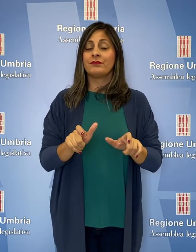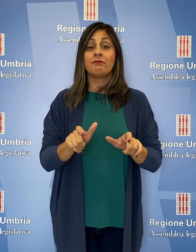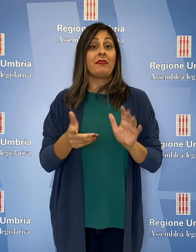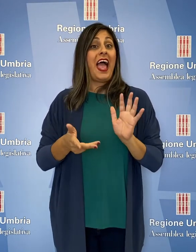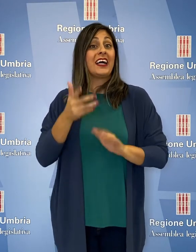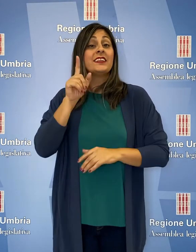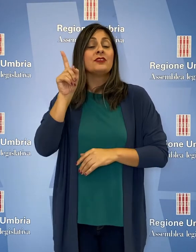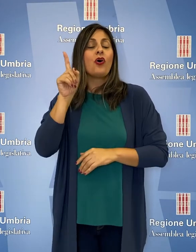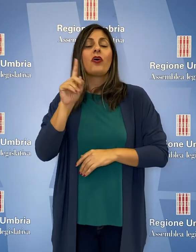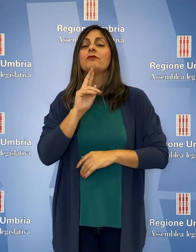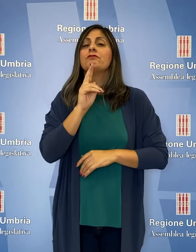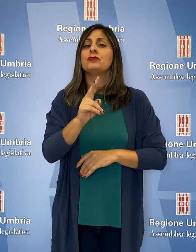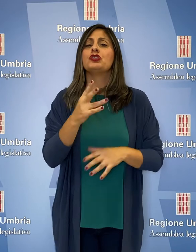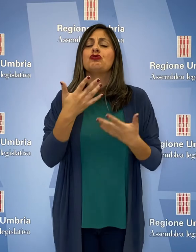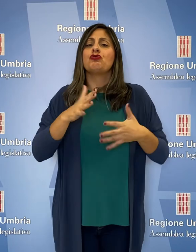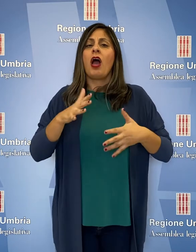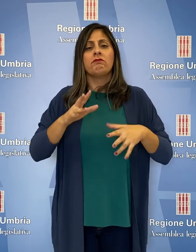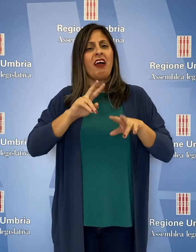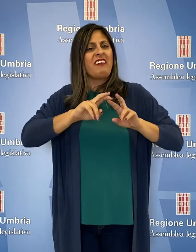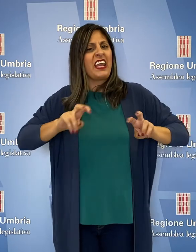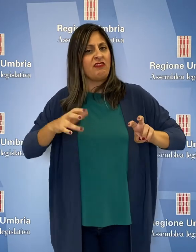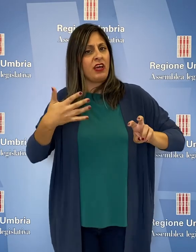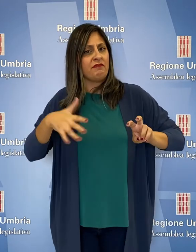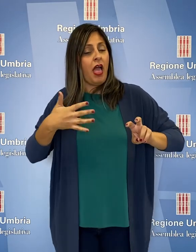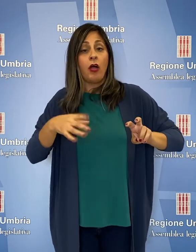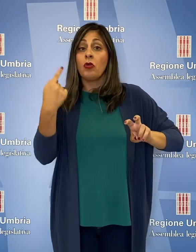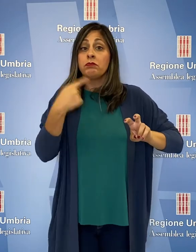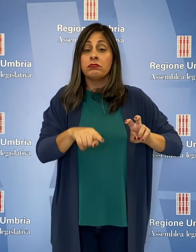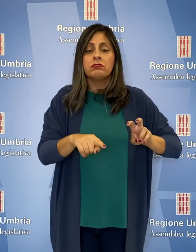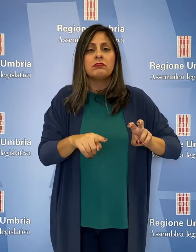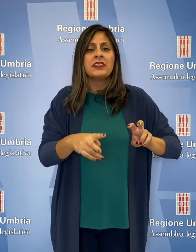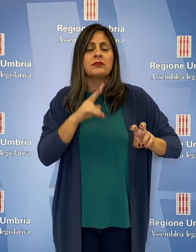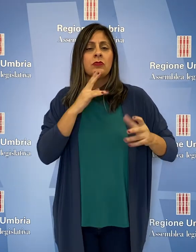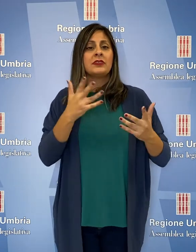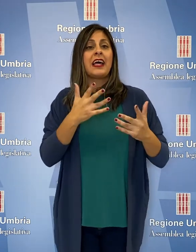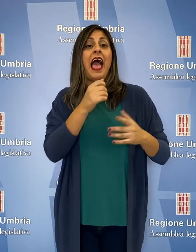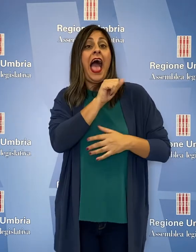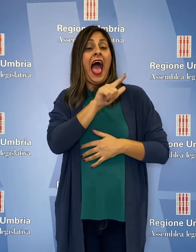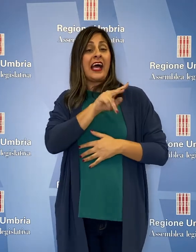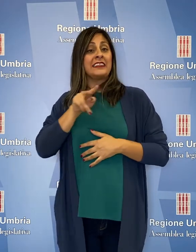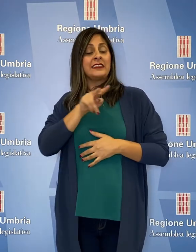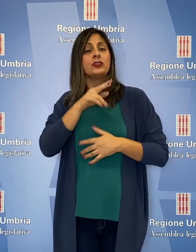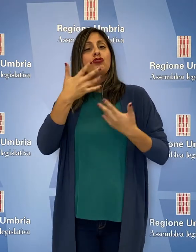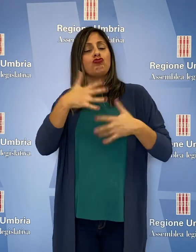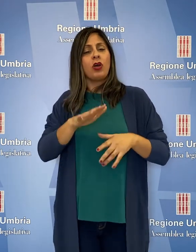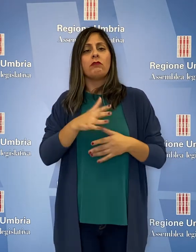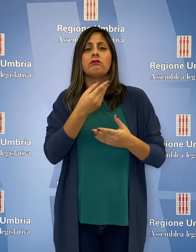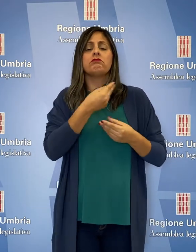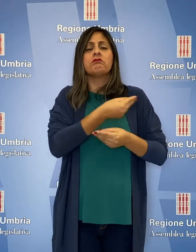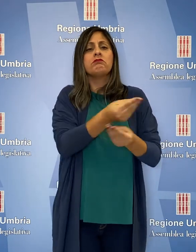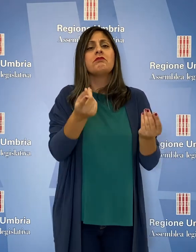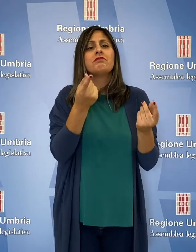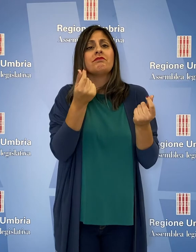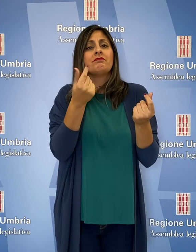L'assessore ha detto di aver fatto verifiche da cui emerge che le aziende ad oggi stanno erogando i contributi economici a